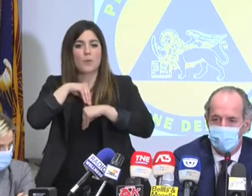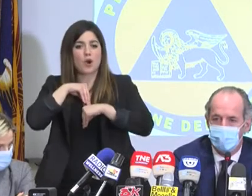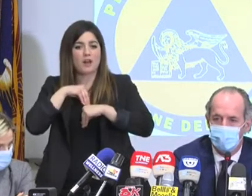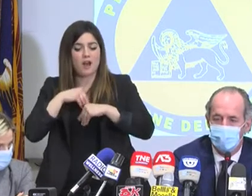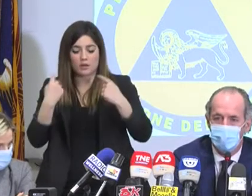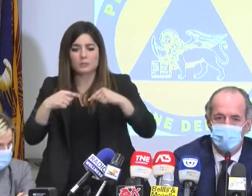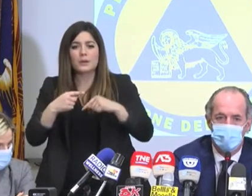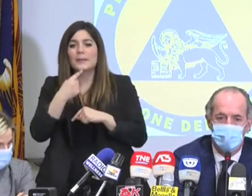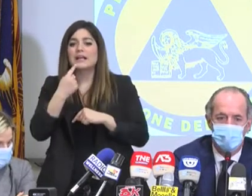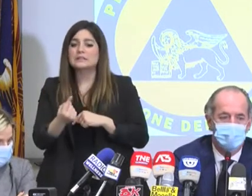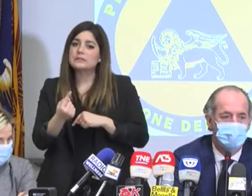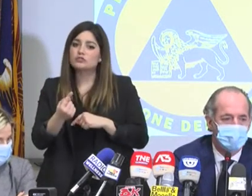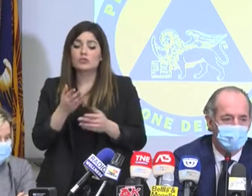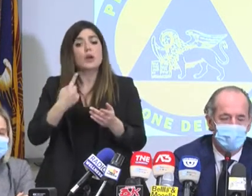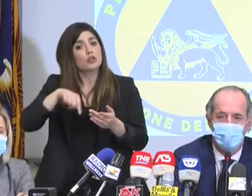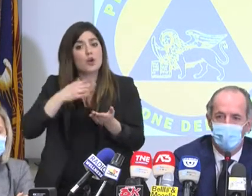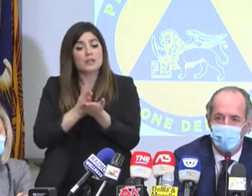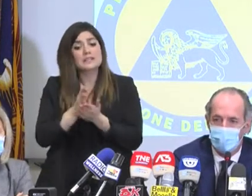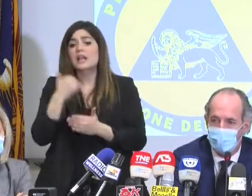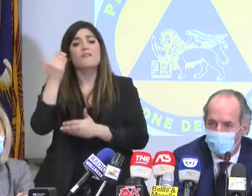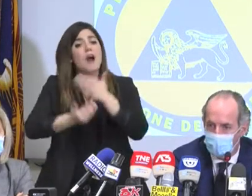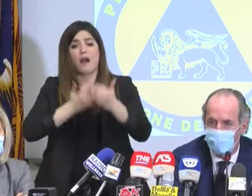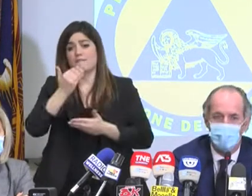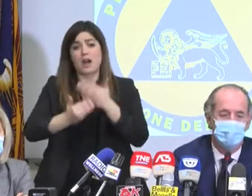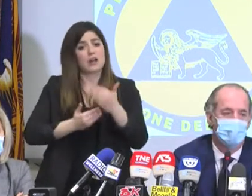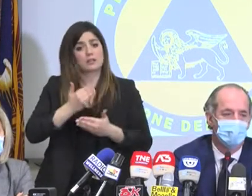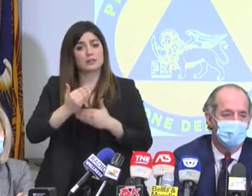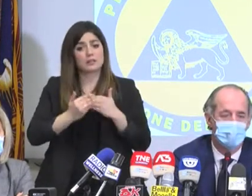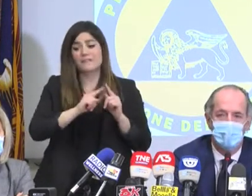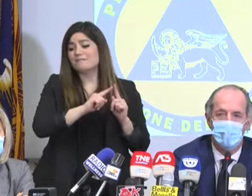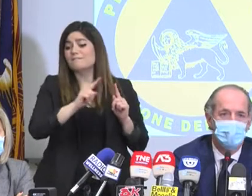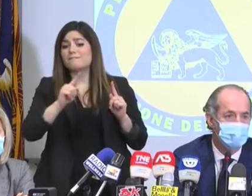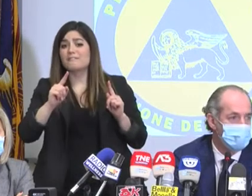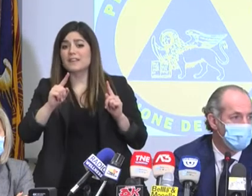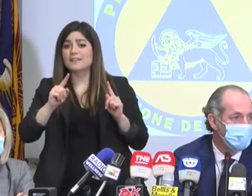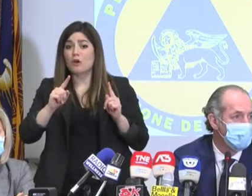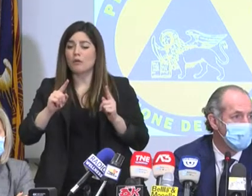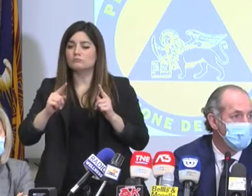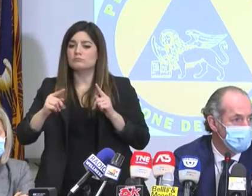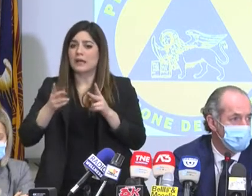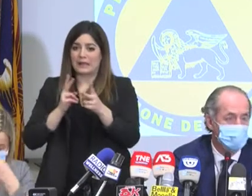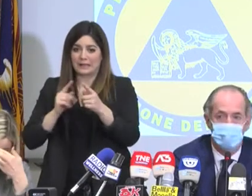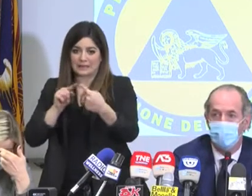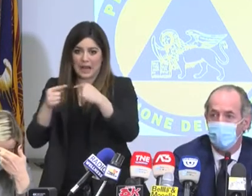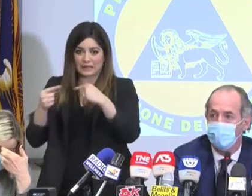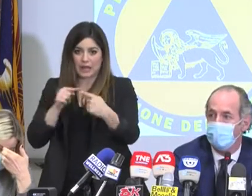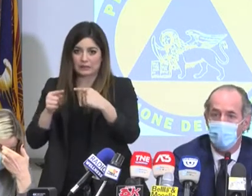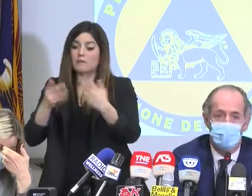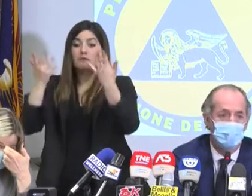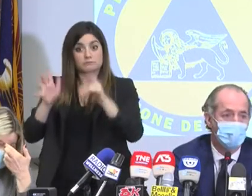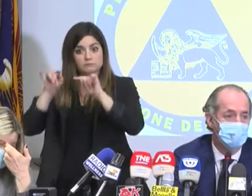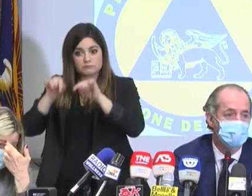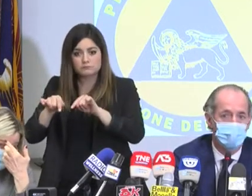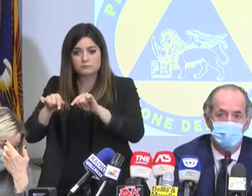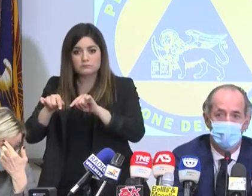perseguita, si deve arrivare fino alla fine della trattativa e se non si comprano perché qualcuno non ce li vuole vendere